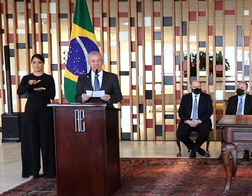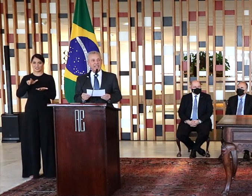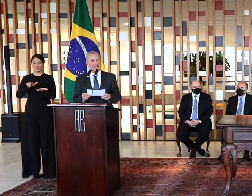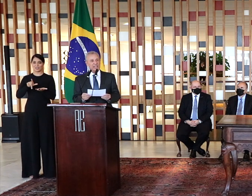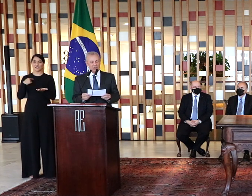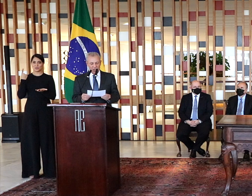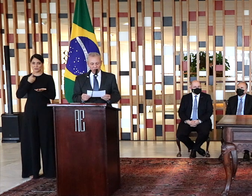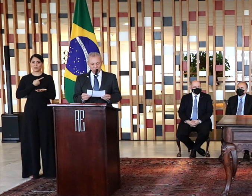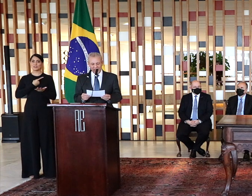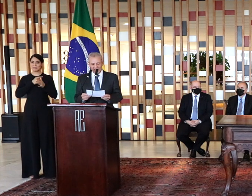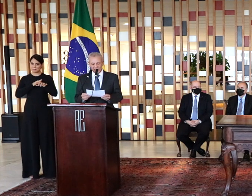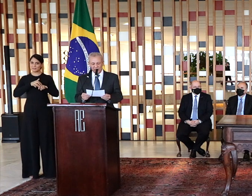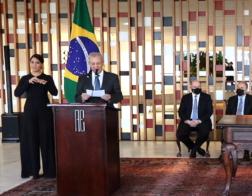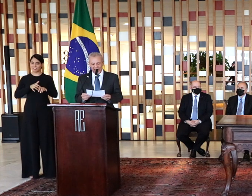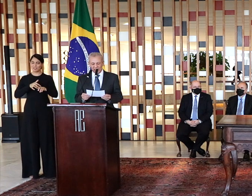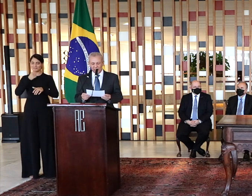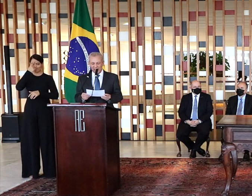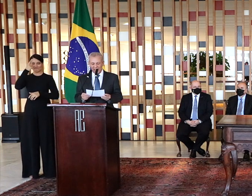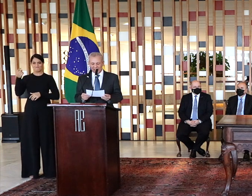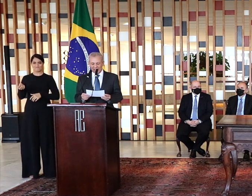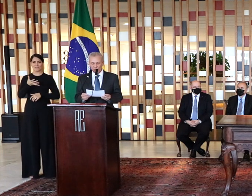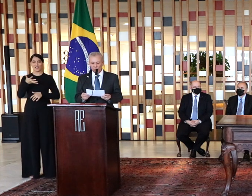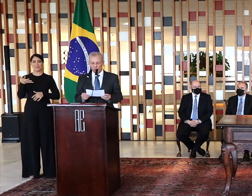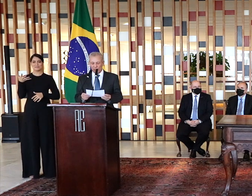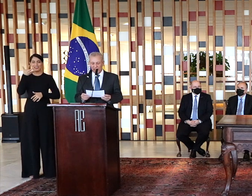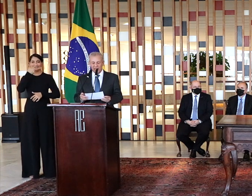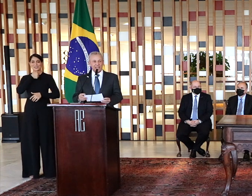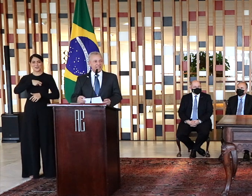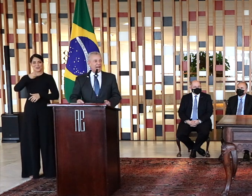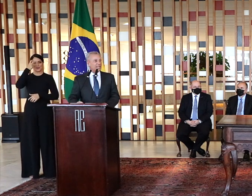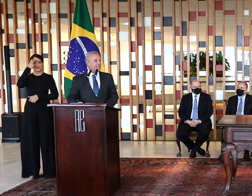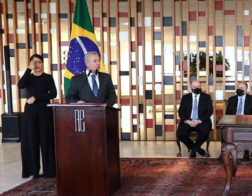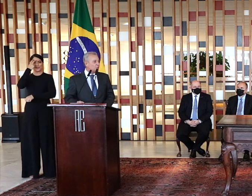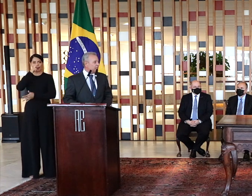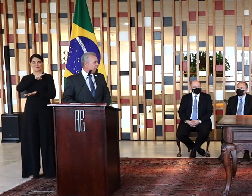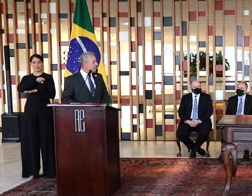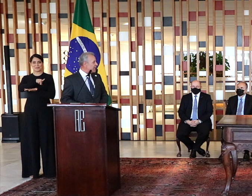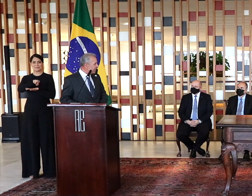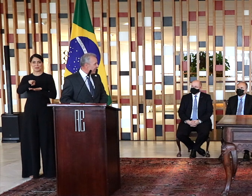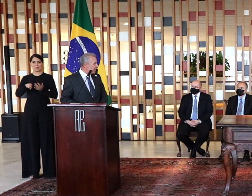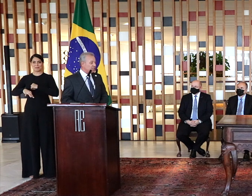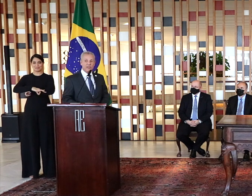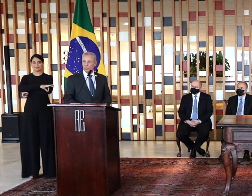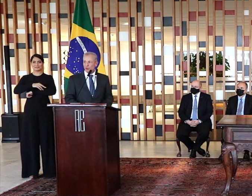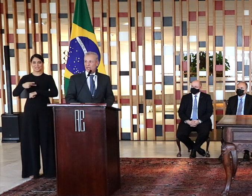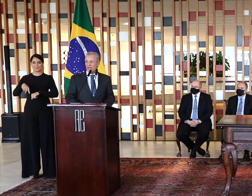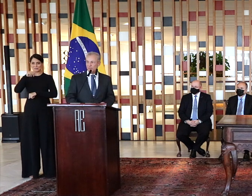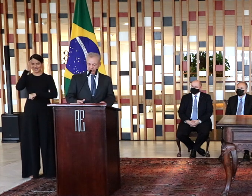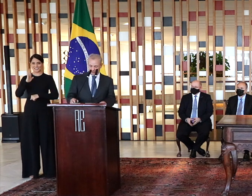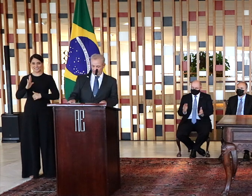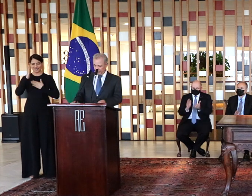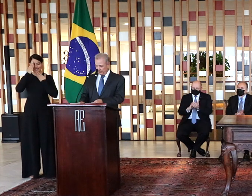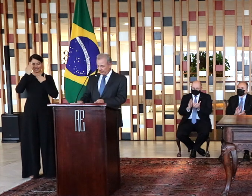recursos minerais com a criatividade e a beleza da cultura e da arquitetura brasileiras. Muito